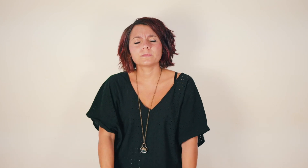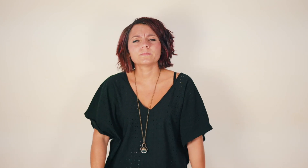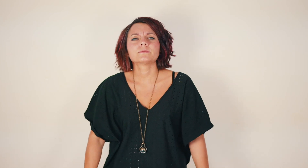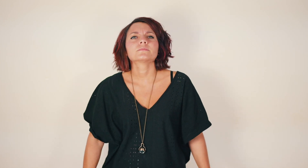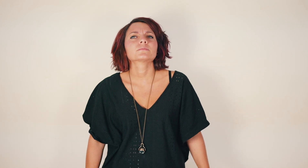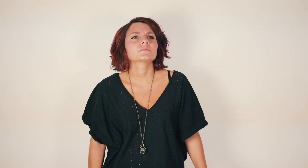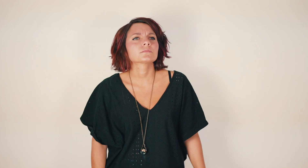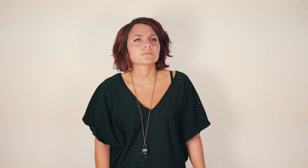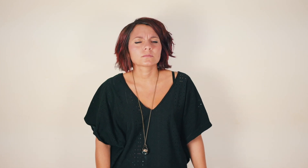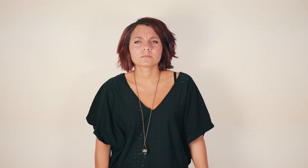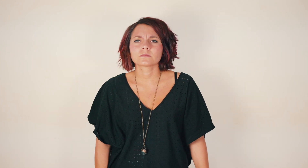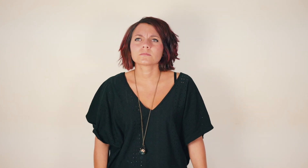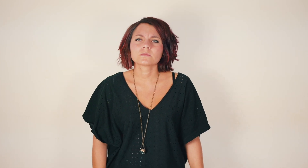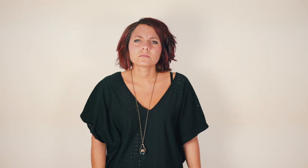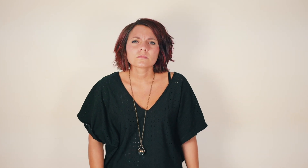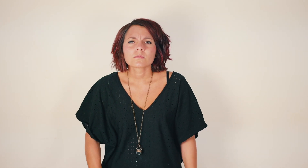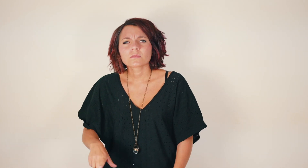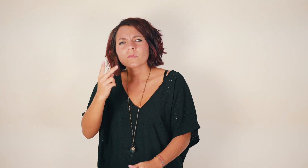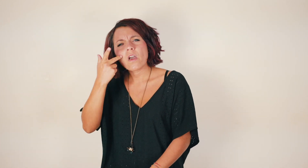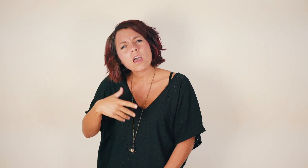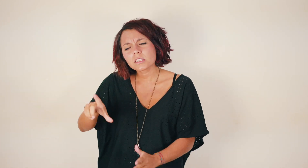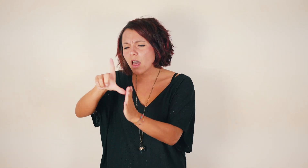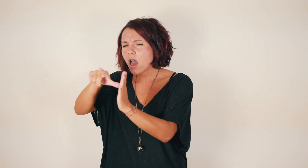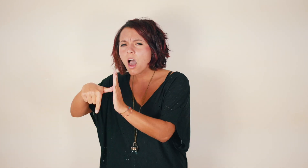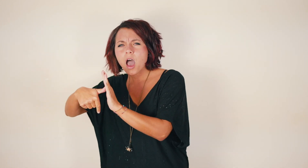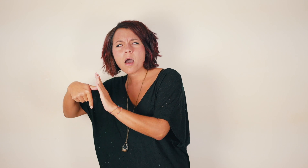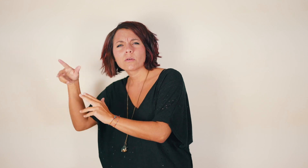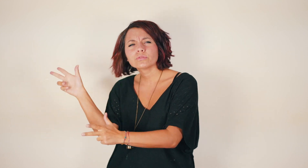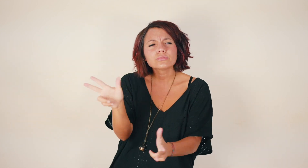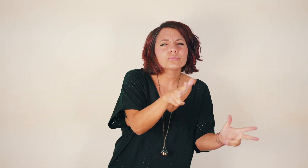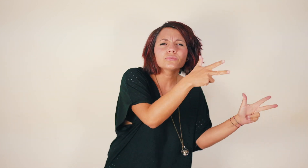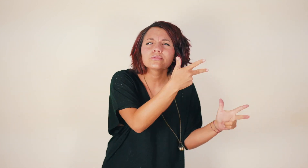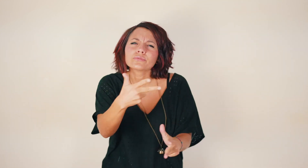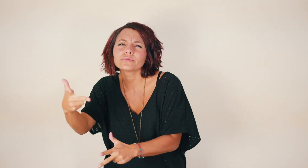Perché ho visto soffiare l'aria con il tempo